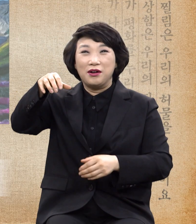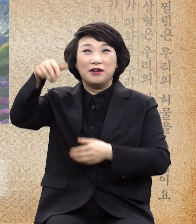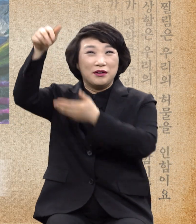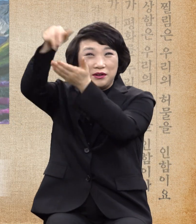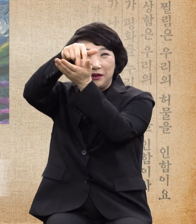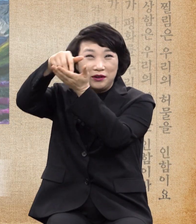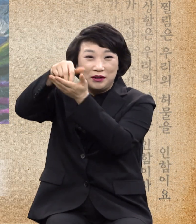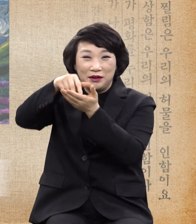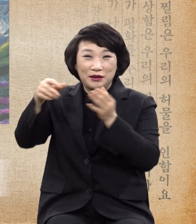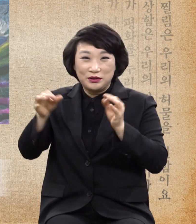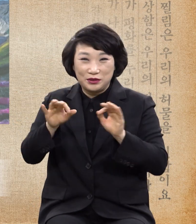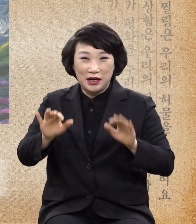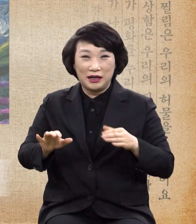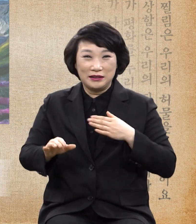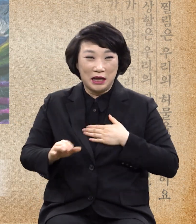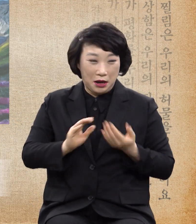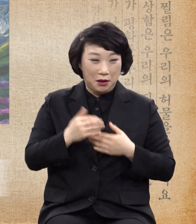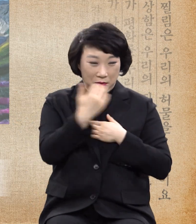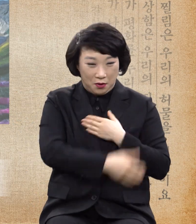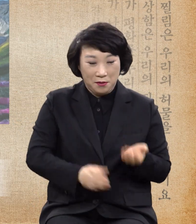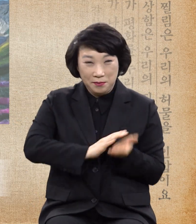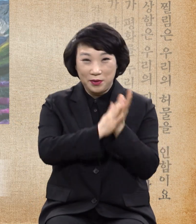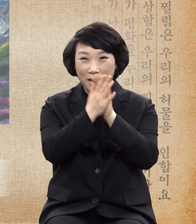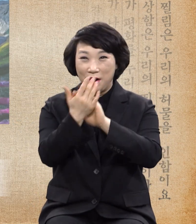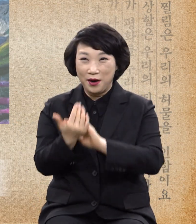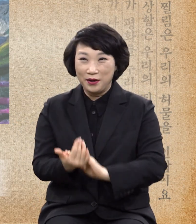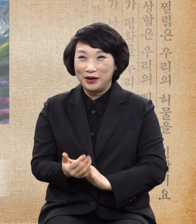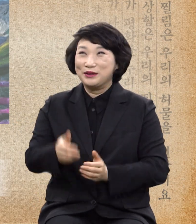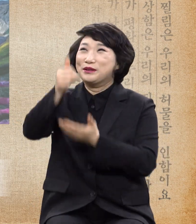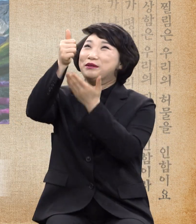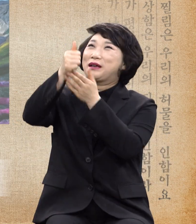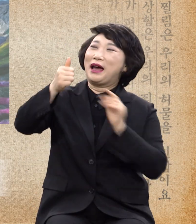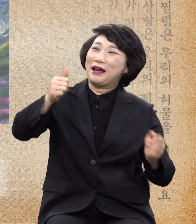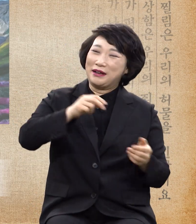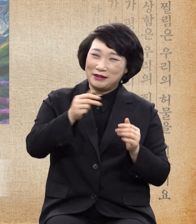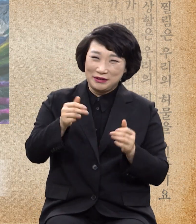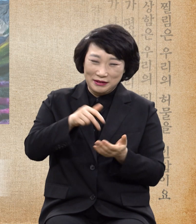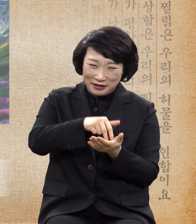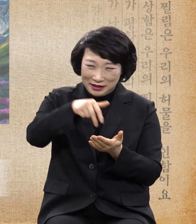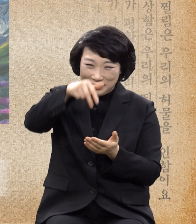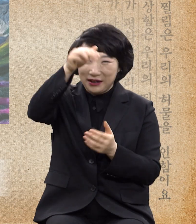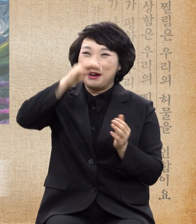순간에 내가 변화된 몸으로 주 앞에 올라가 주님 뵐 때